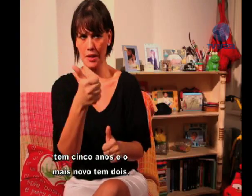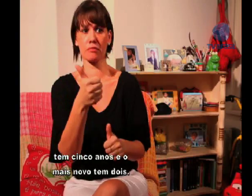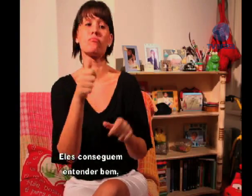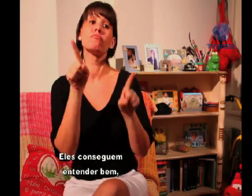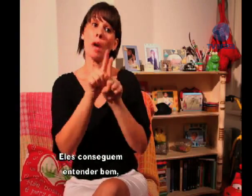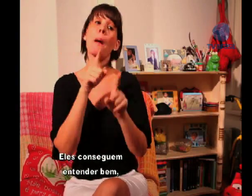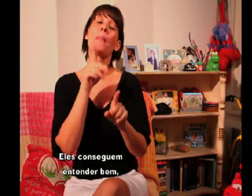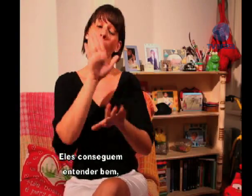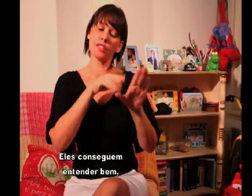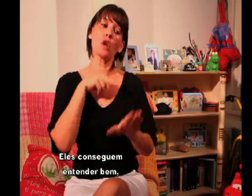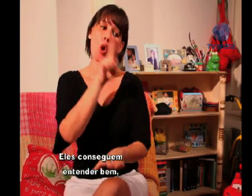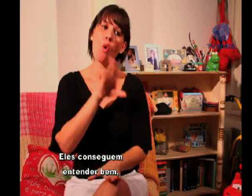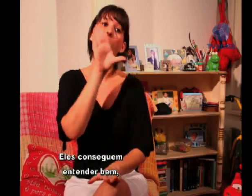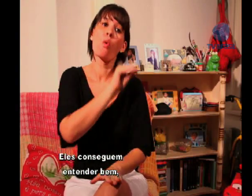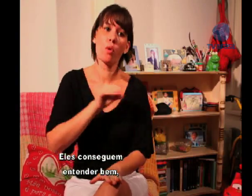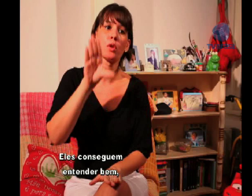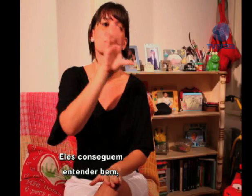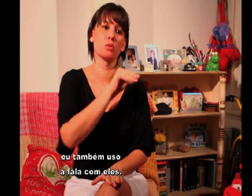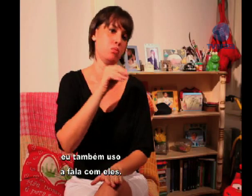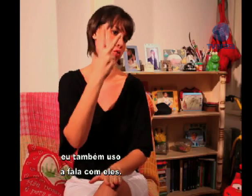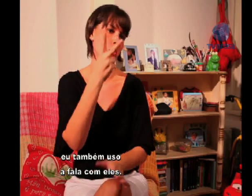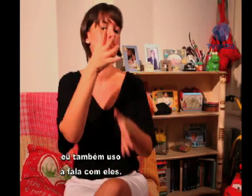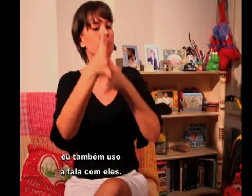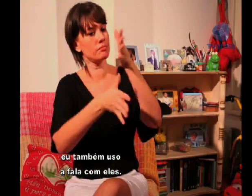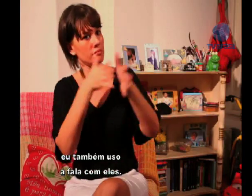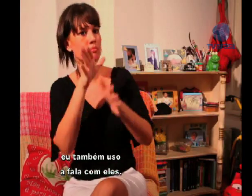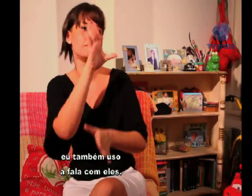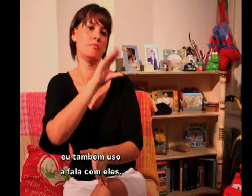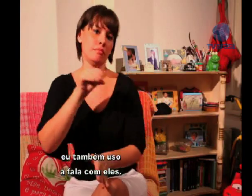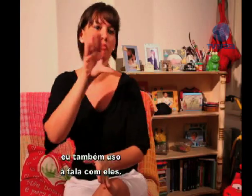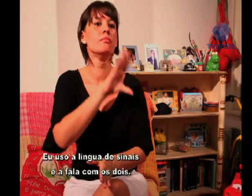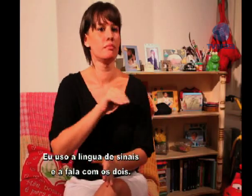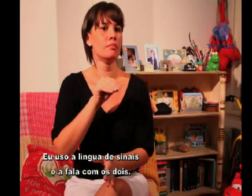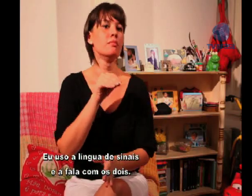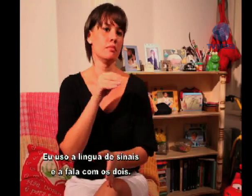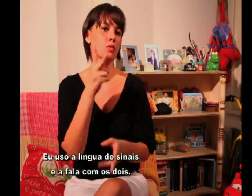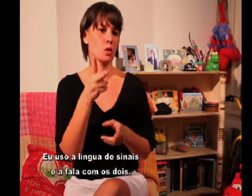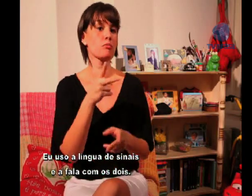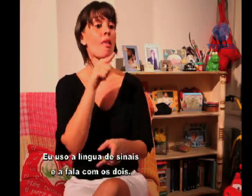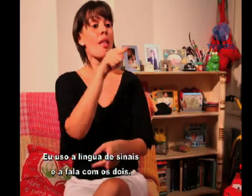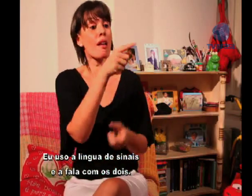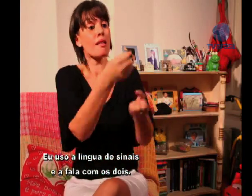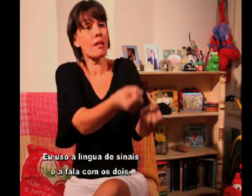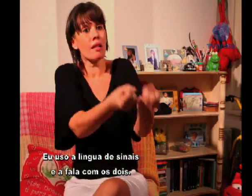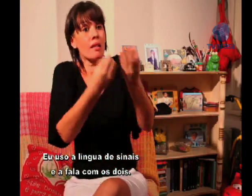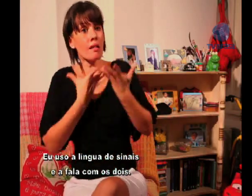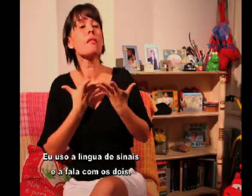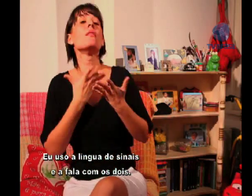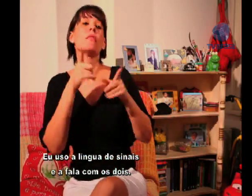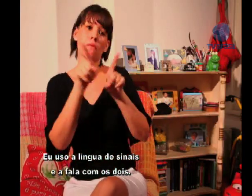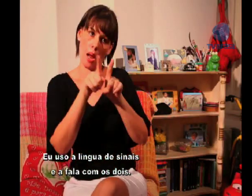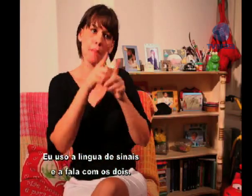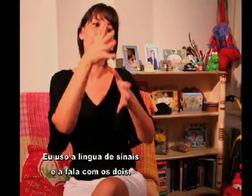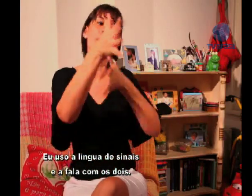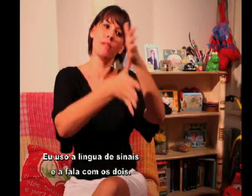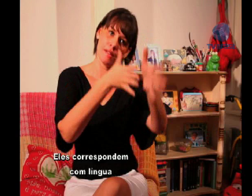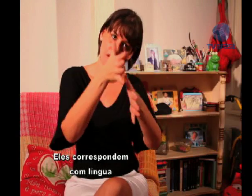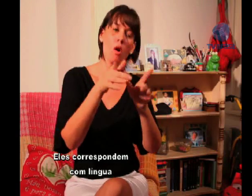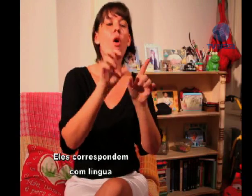E eles conseguem entender bem. Eu também uso a fala com eles. Eu uso a língua de sinais e a fala com os dois. Eles